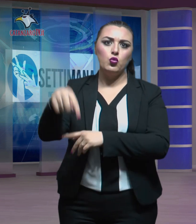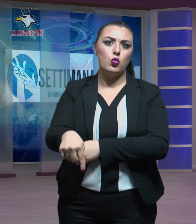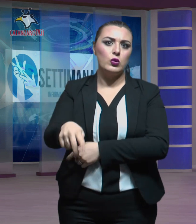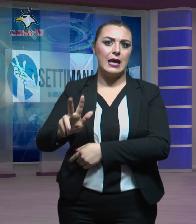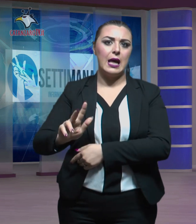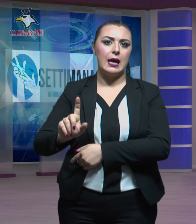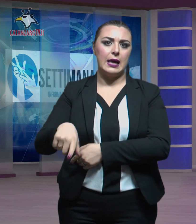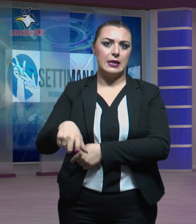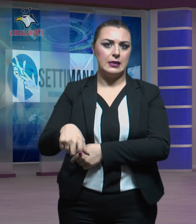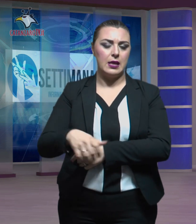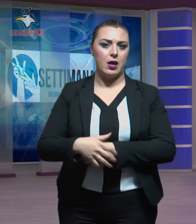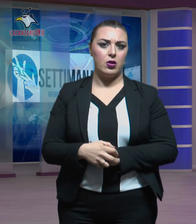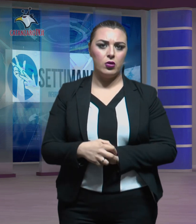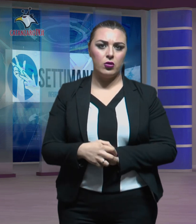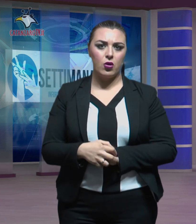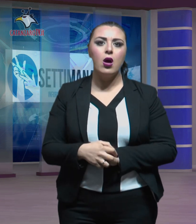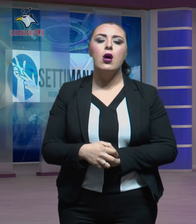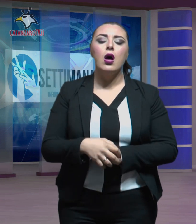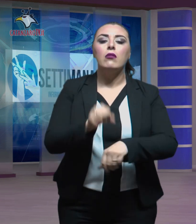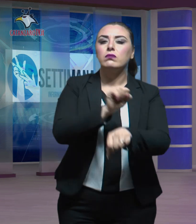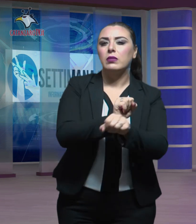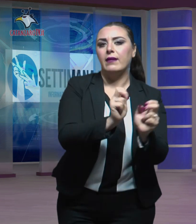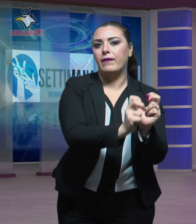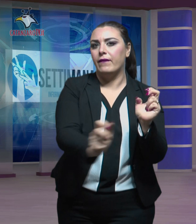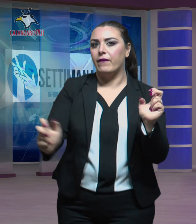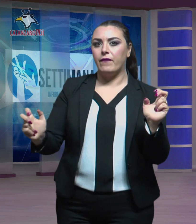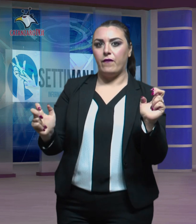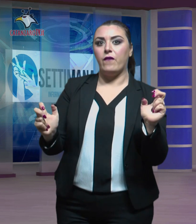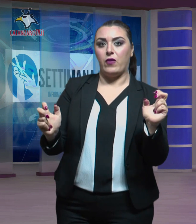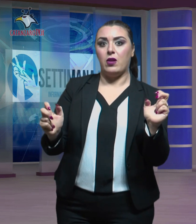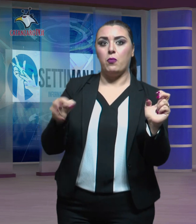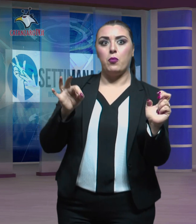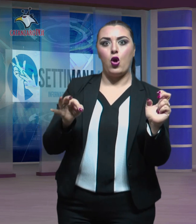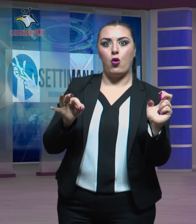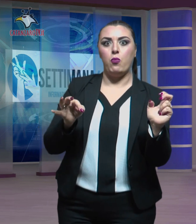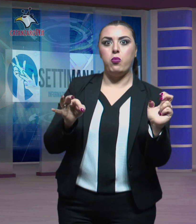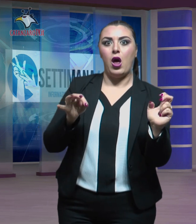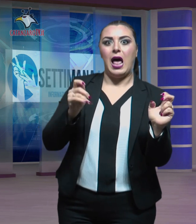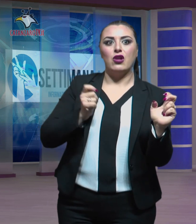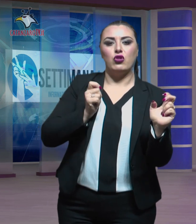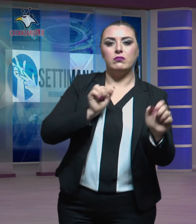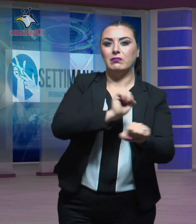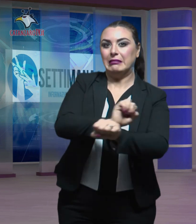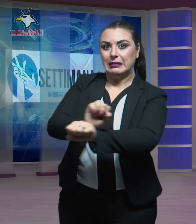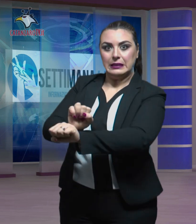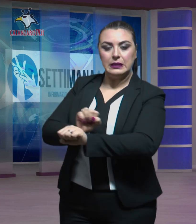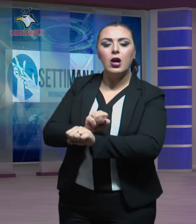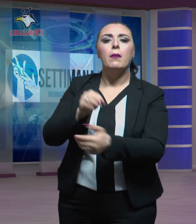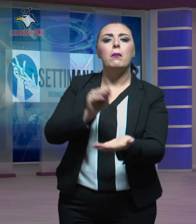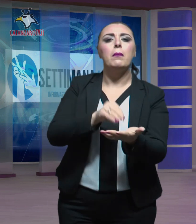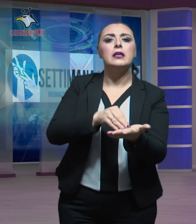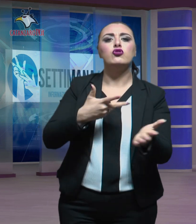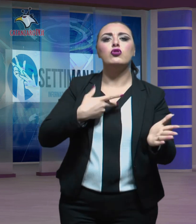di Catanzaro. Diversi gli arresti eseguiti dagli agenti presenti sul posto, anche